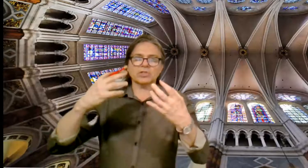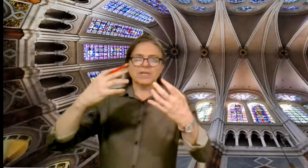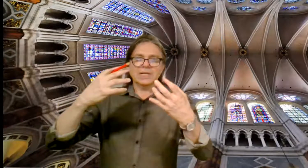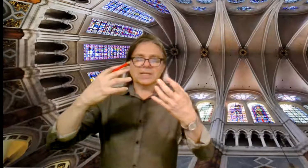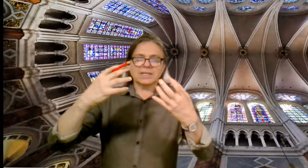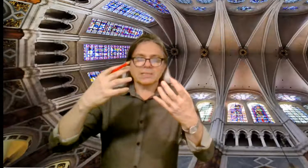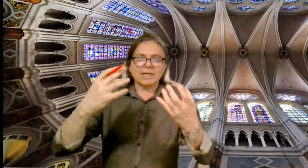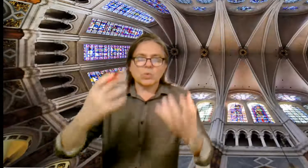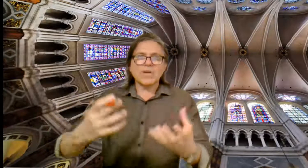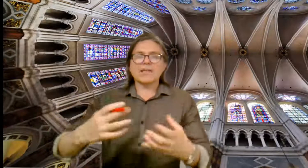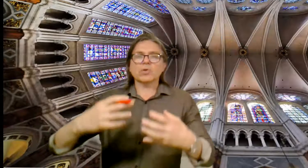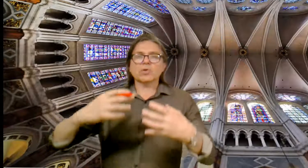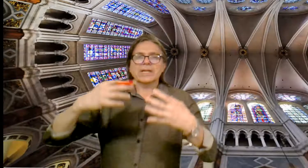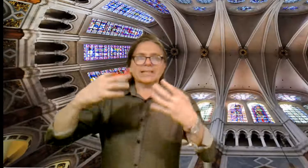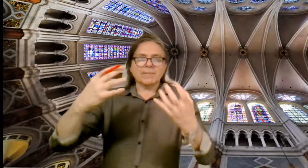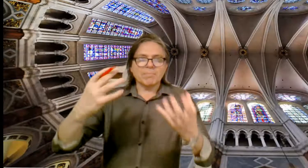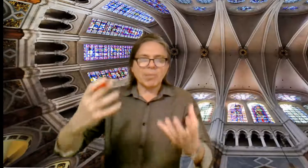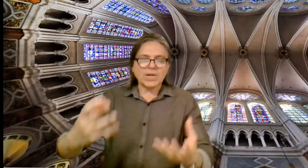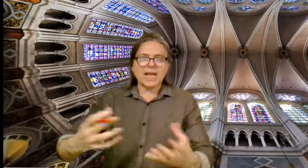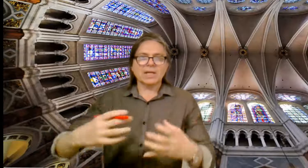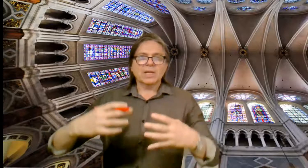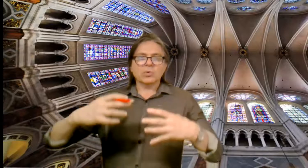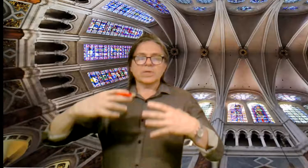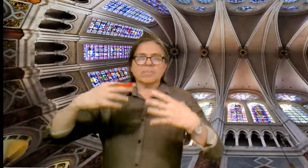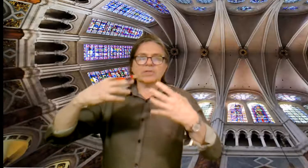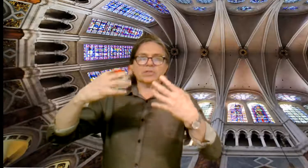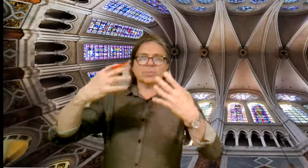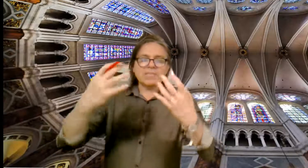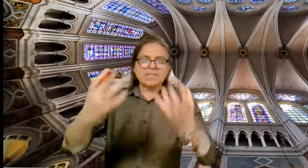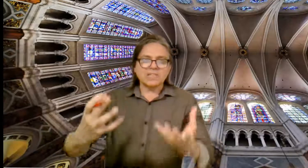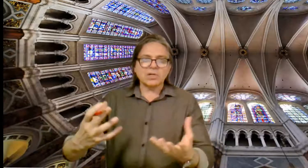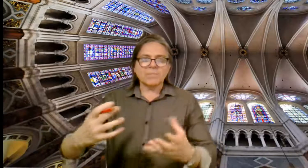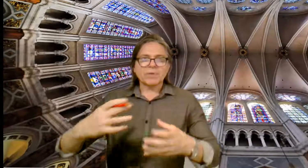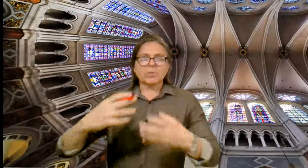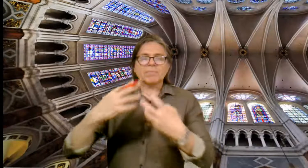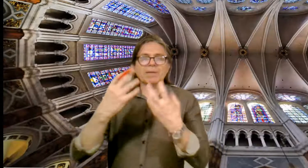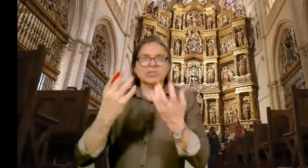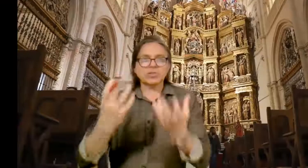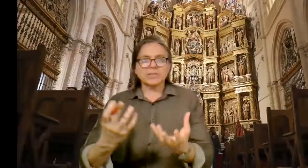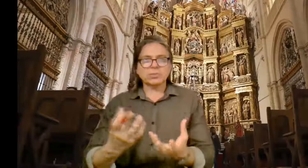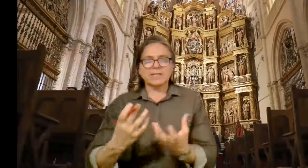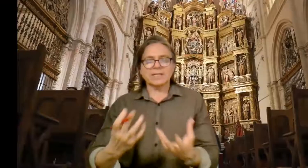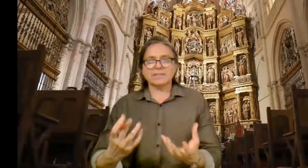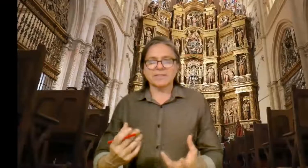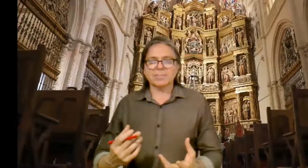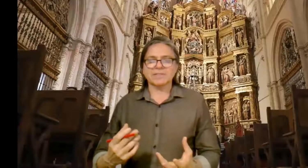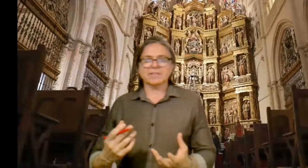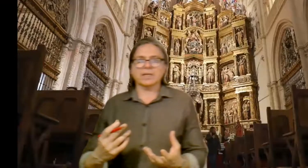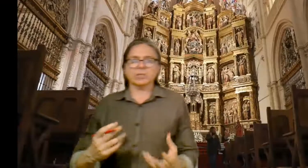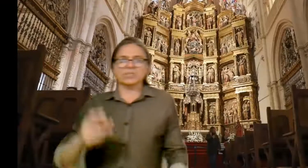inmaculado, atemporal, un espacio místico, un espacio no natural, gracias a la presencia de la luz. Y